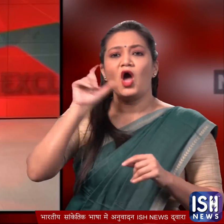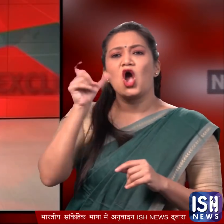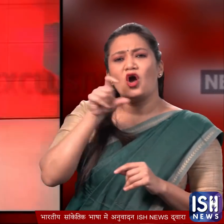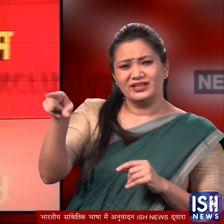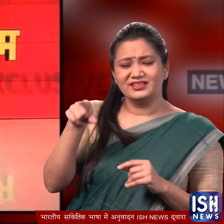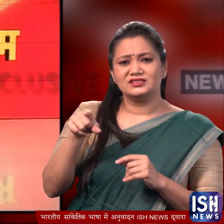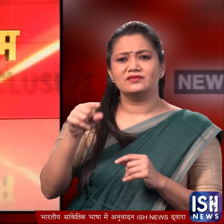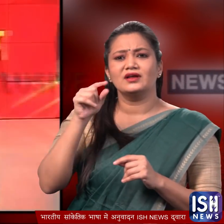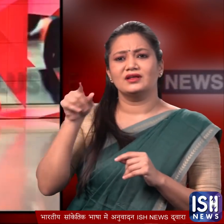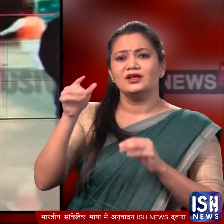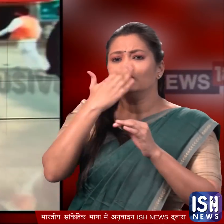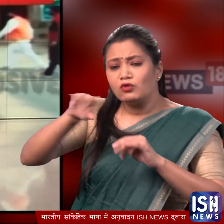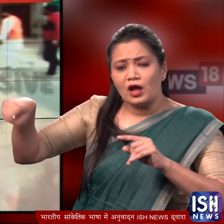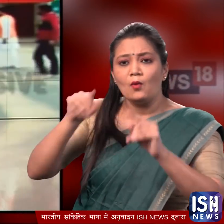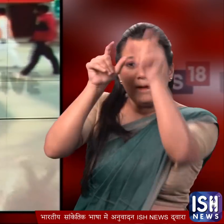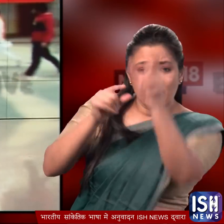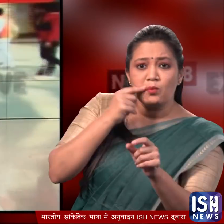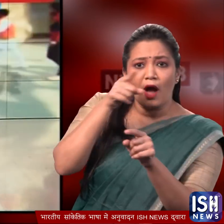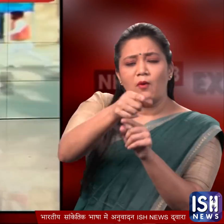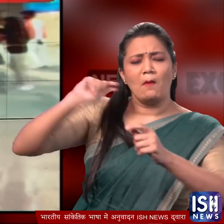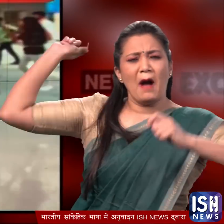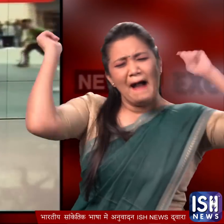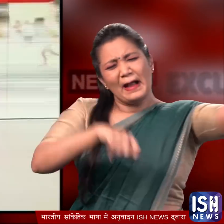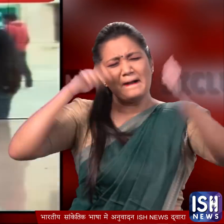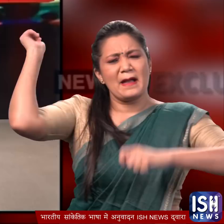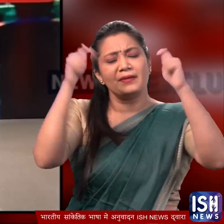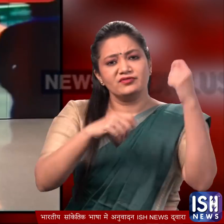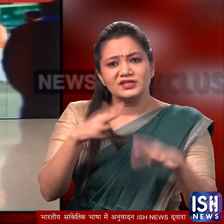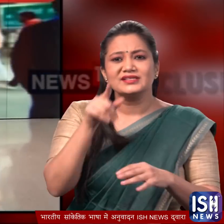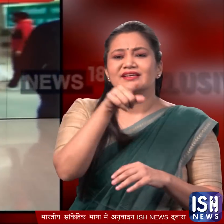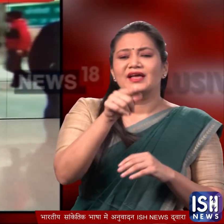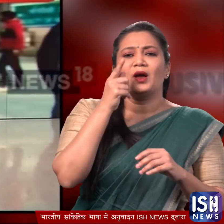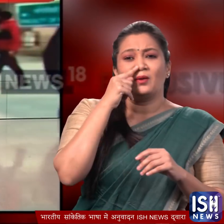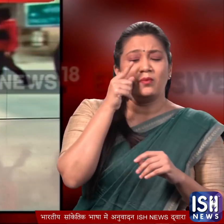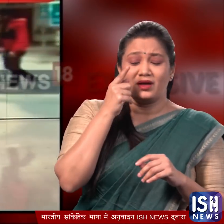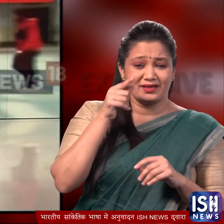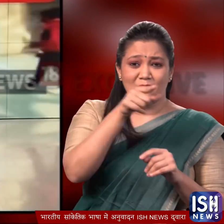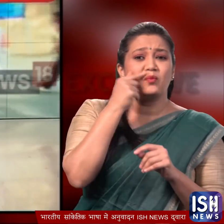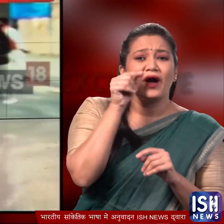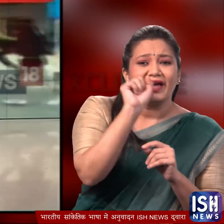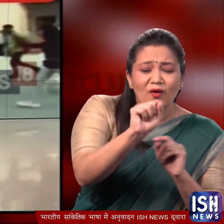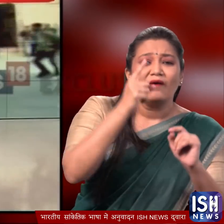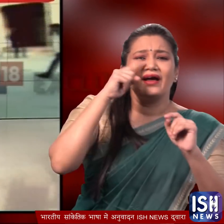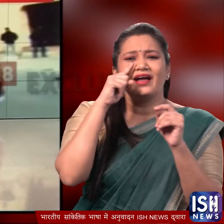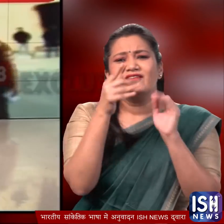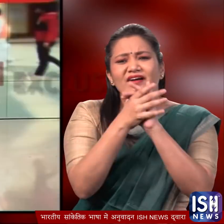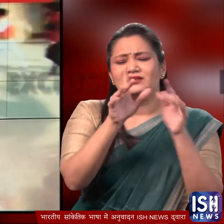एक कॉलेज में कुछ चात्रों ने एक लड़के को बुरी तरह पीट दिया बताया गया कि ये लड़का अपनी दोस्त को कॉलेज छोडने गया था